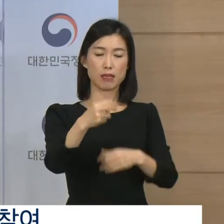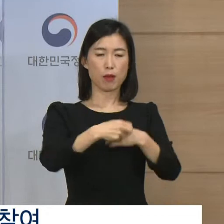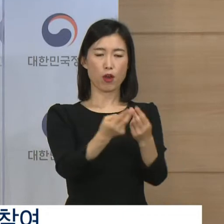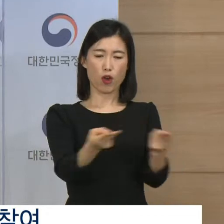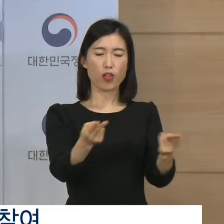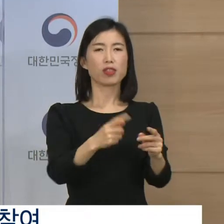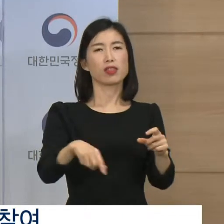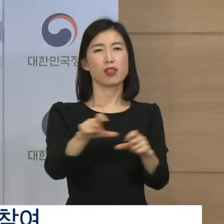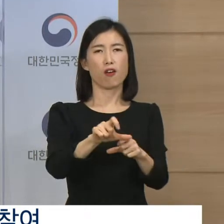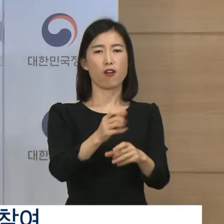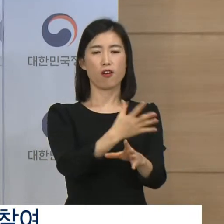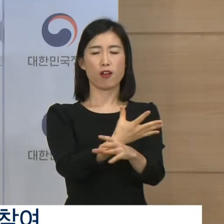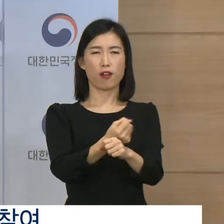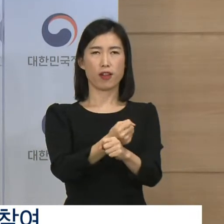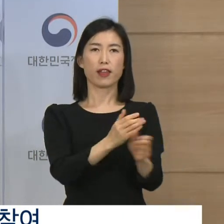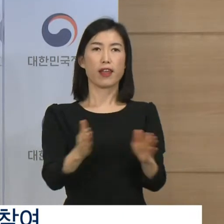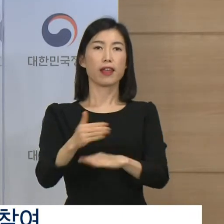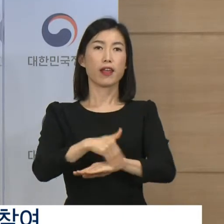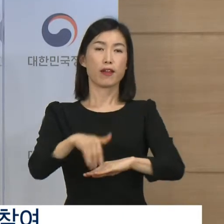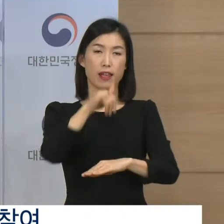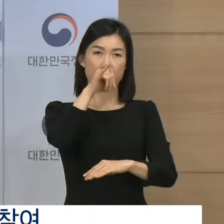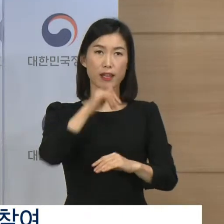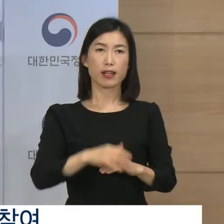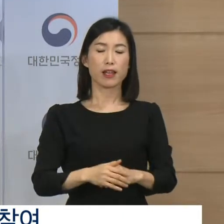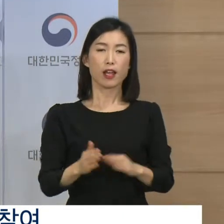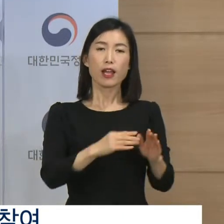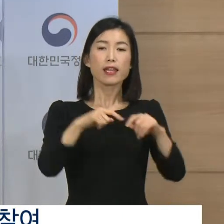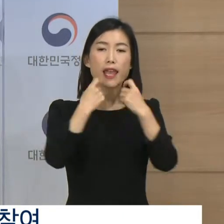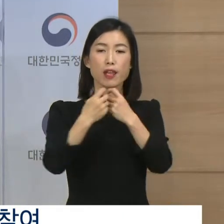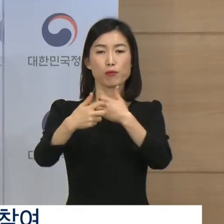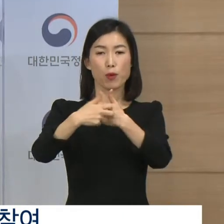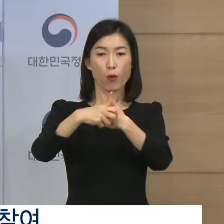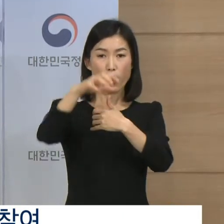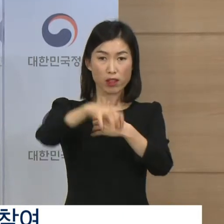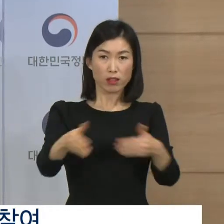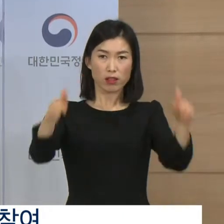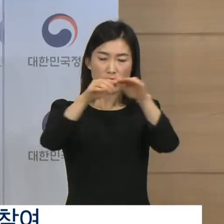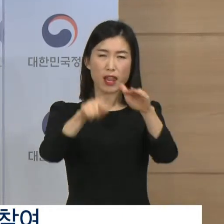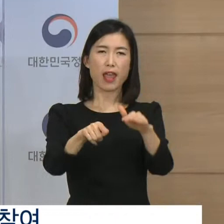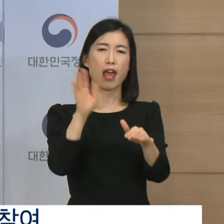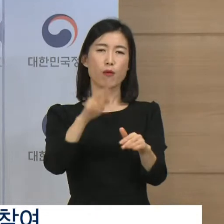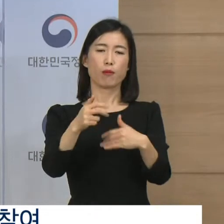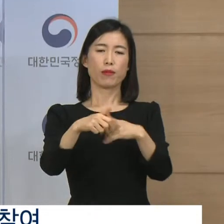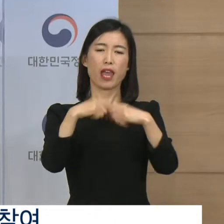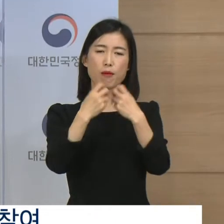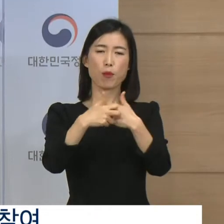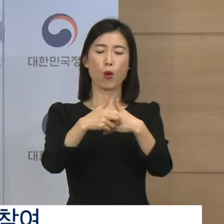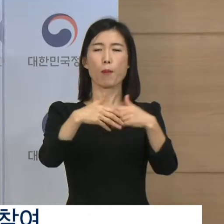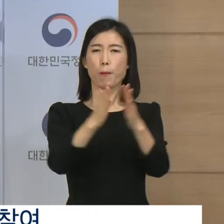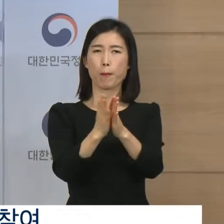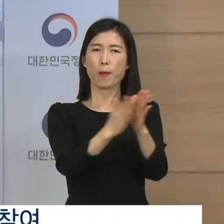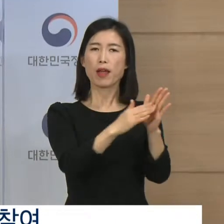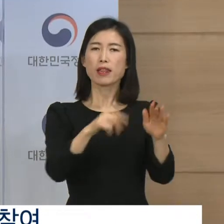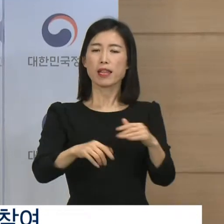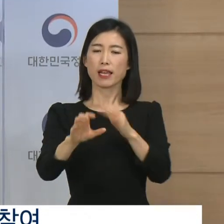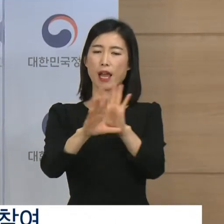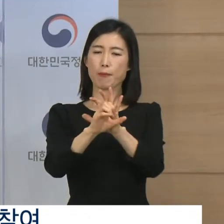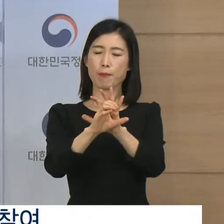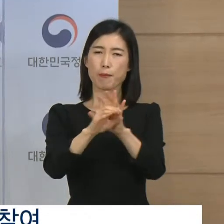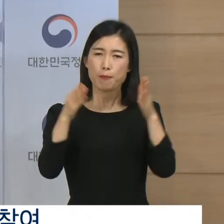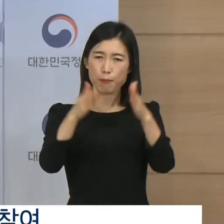추가로 확보할 계획입니다. 민간병원이 감염병 전담병원으로 참여할 때의 인센티브도